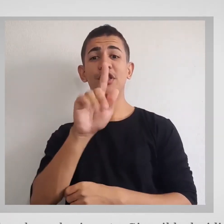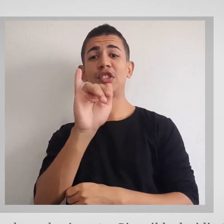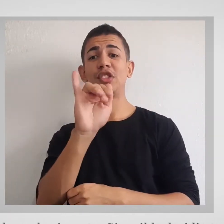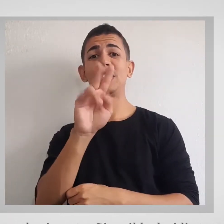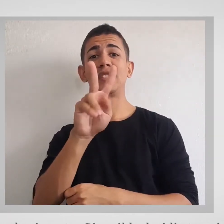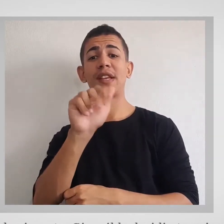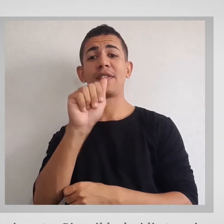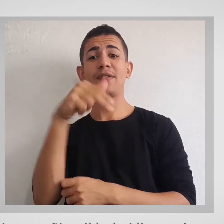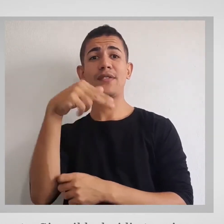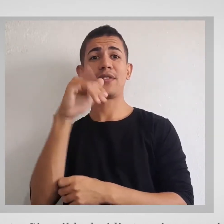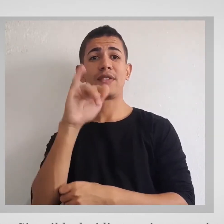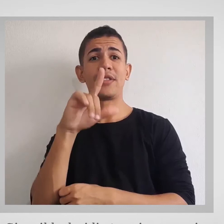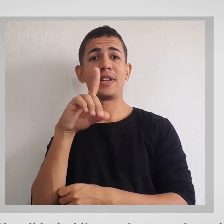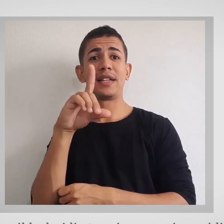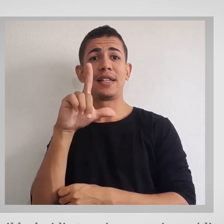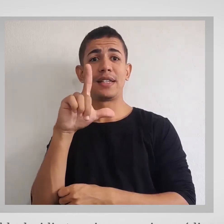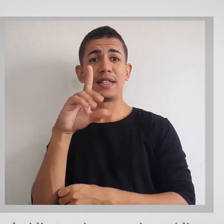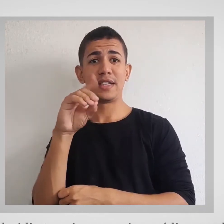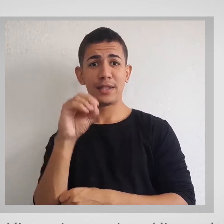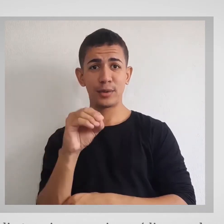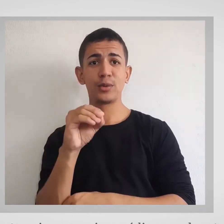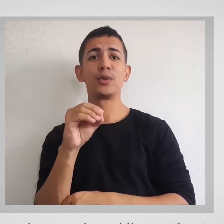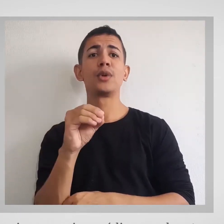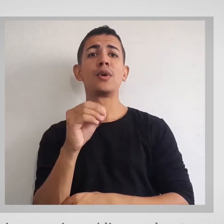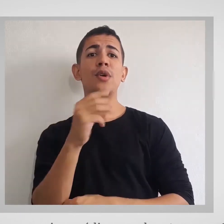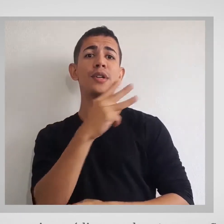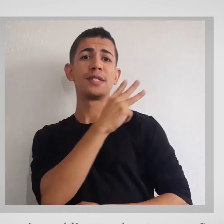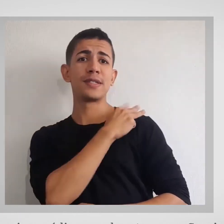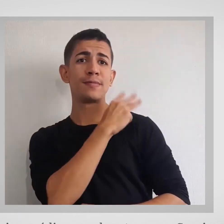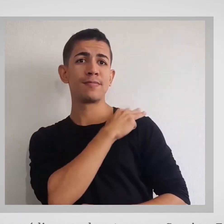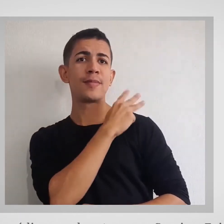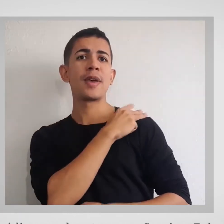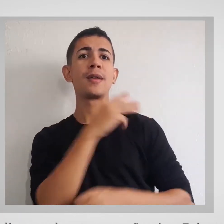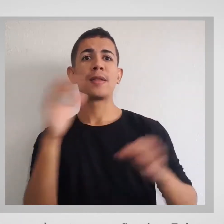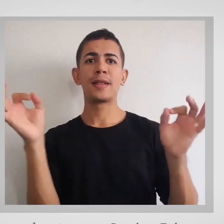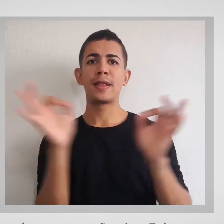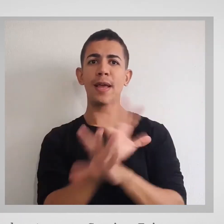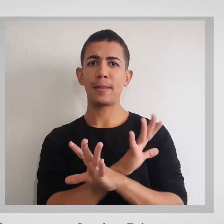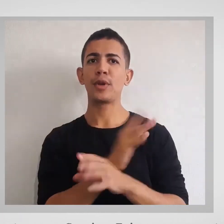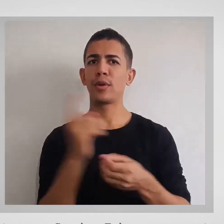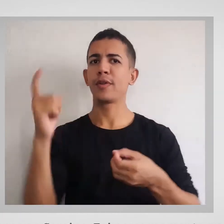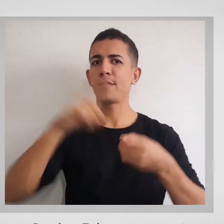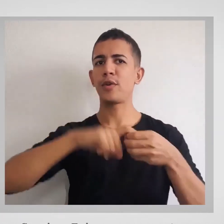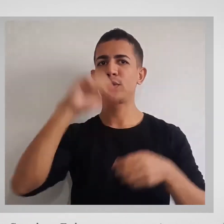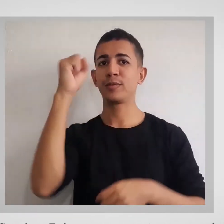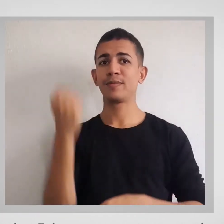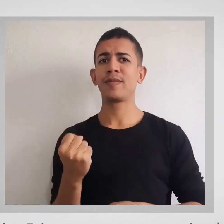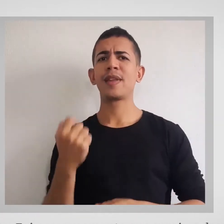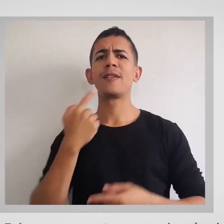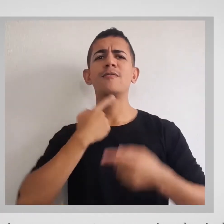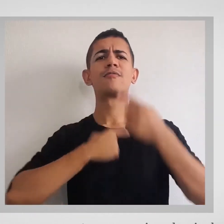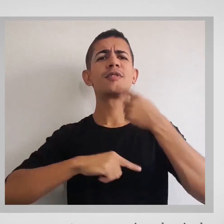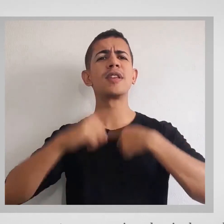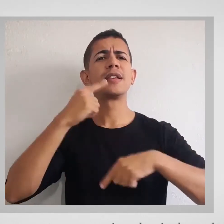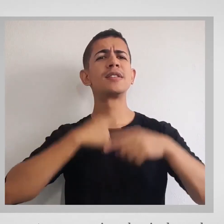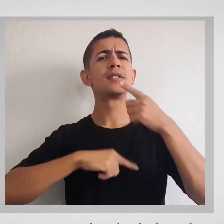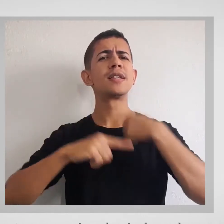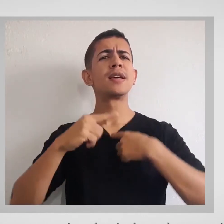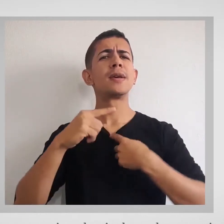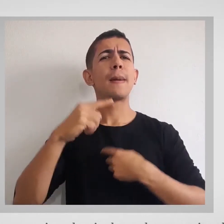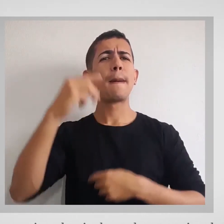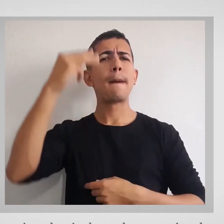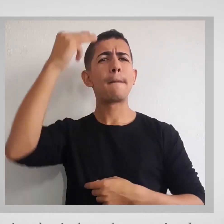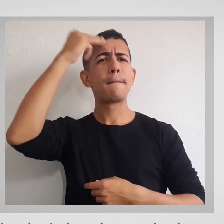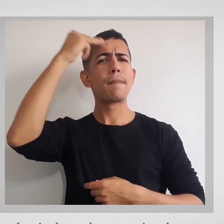terminar o ensino médio quando retornou a Sergipe. Foi nesse momento que surgiu o desejo de conhecer mais sobre a mente humana